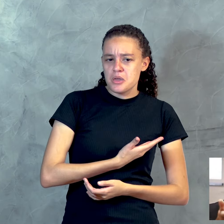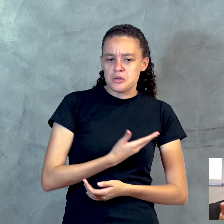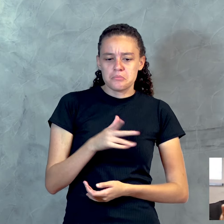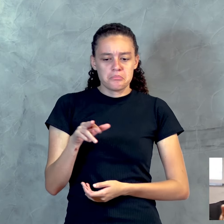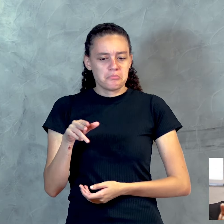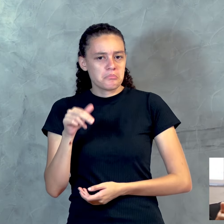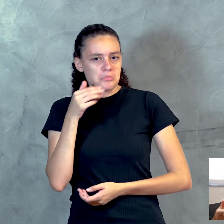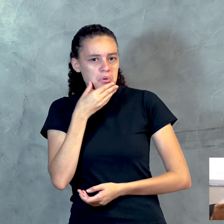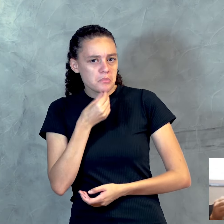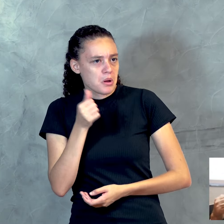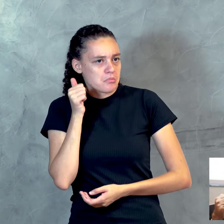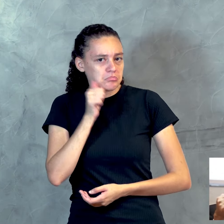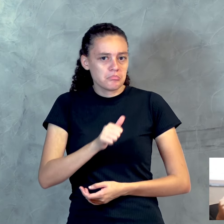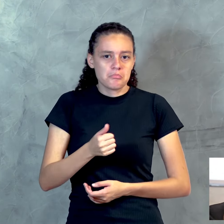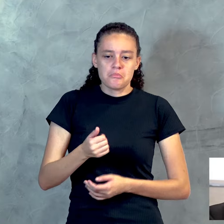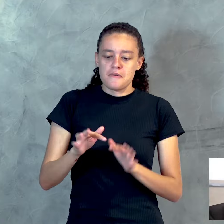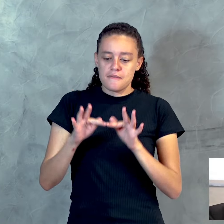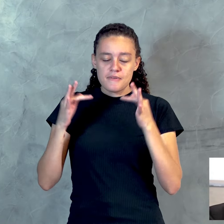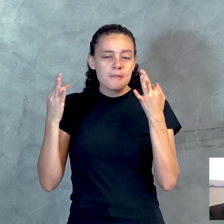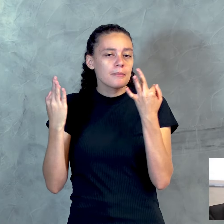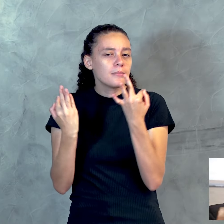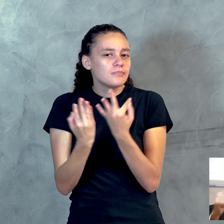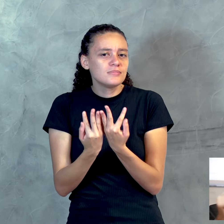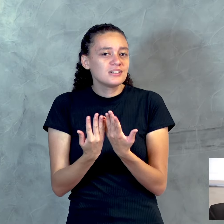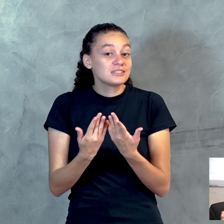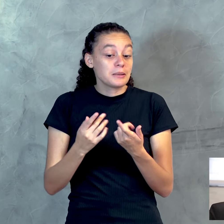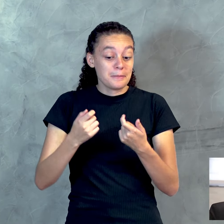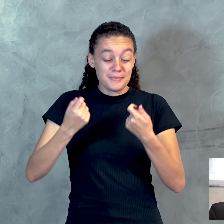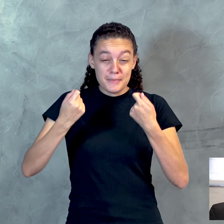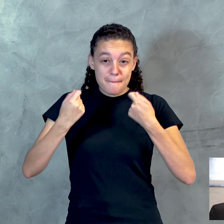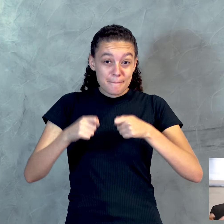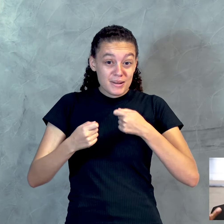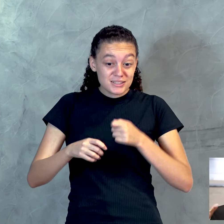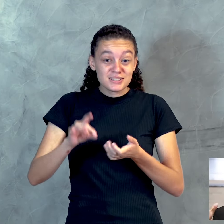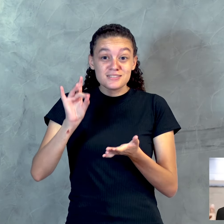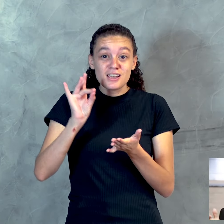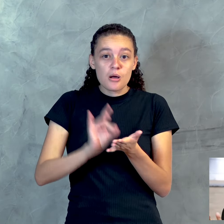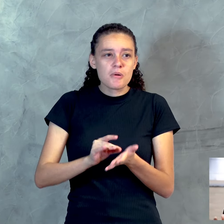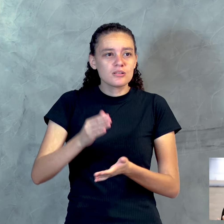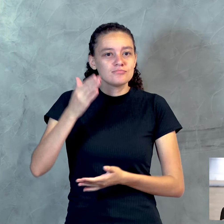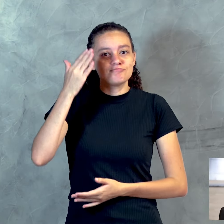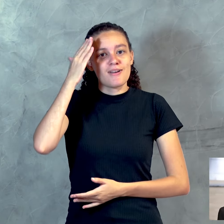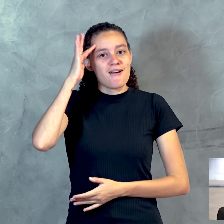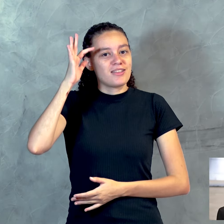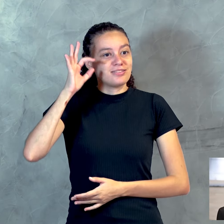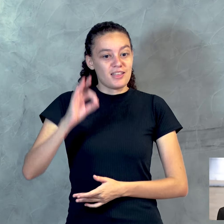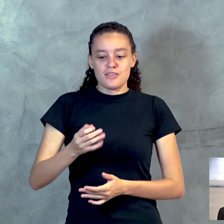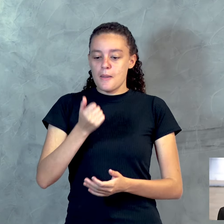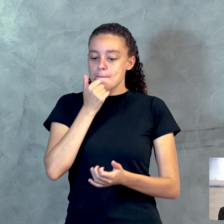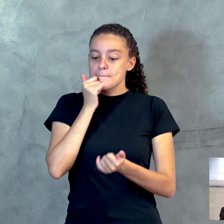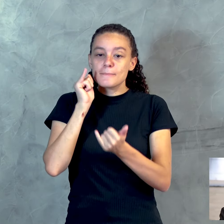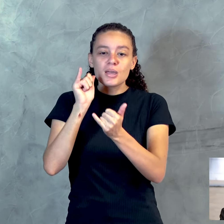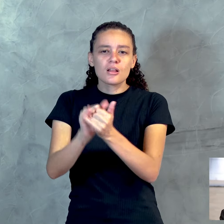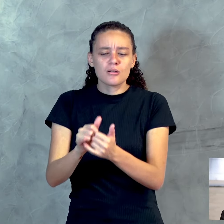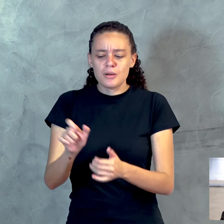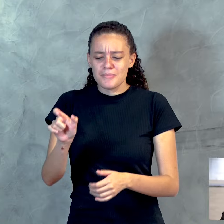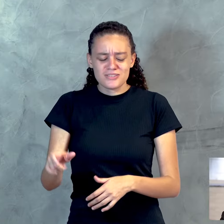um irmão, um parente que precisa da compreensão desse perdão, aquela pessoa que diz assim,